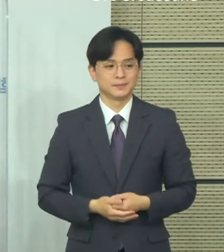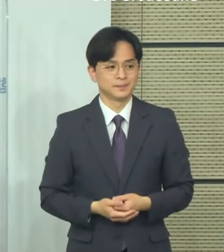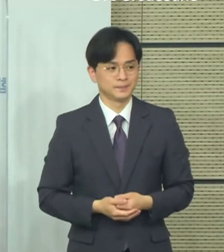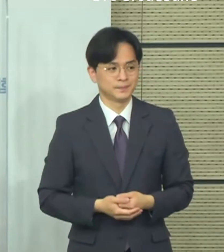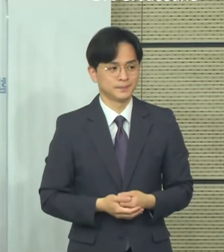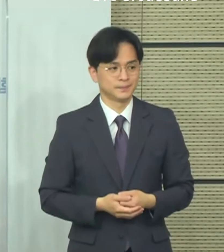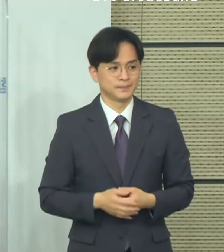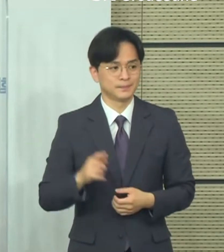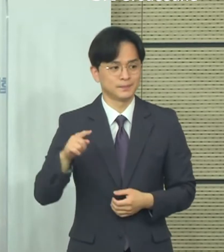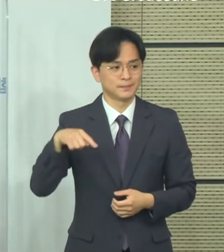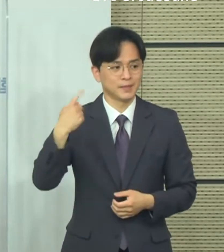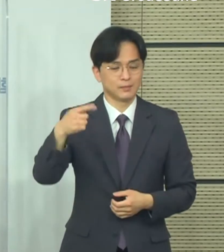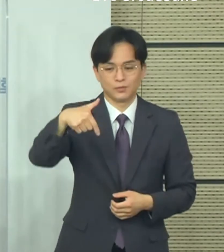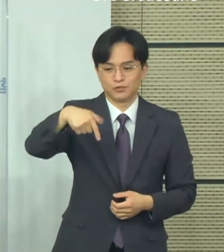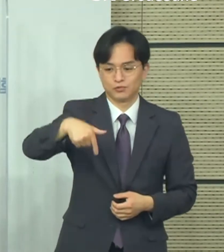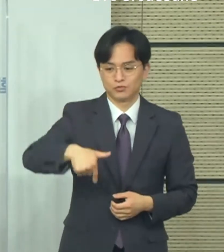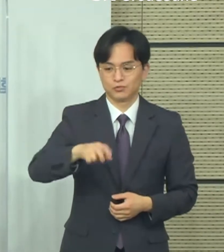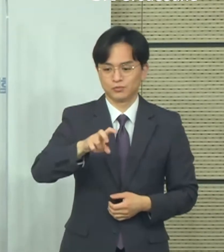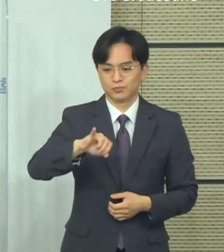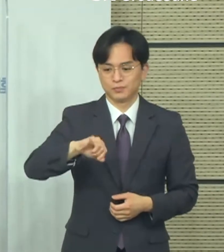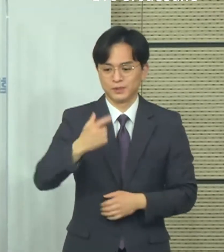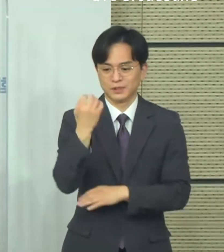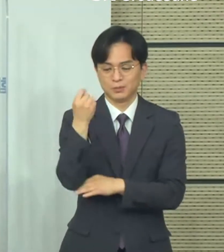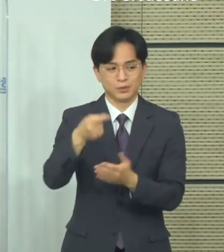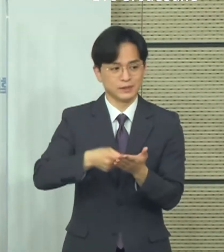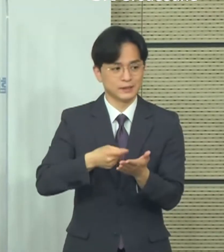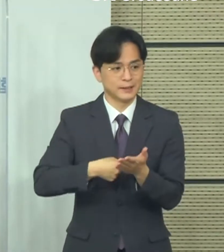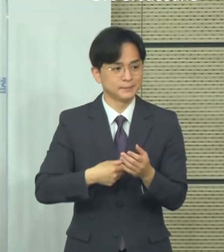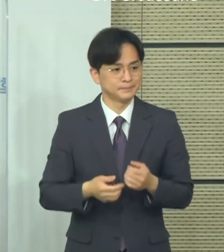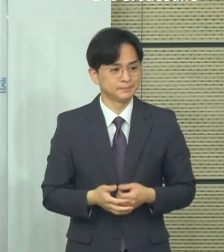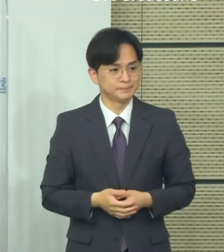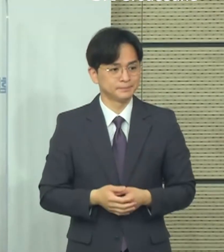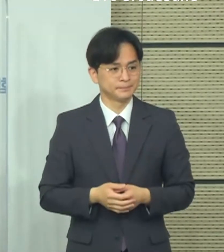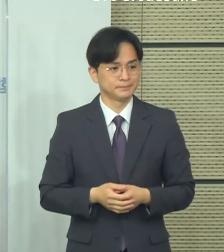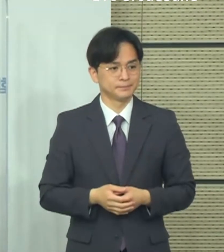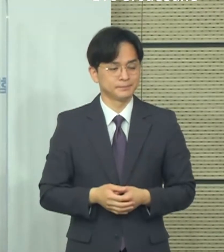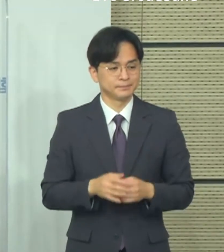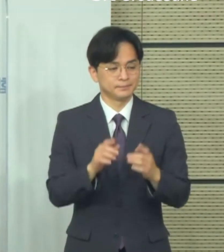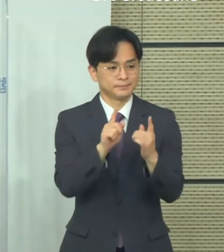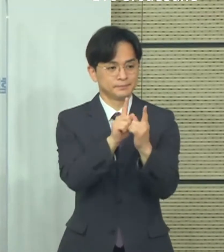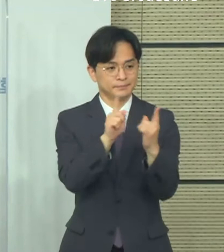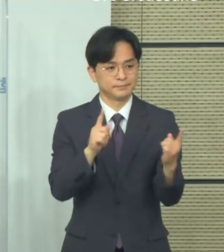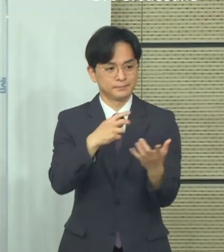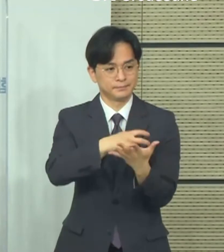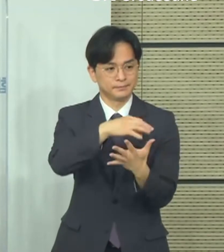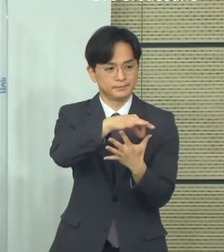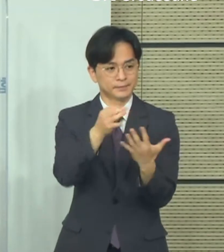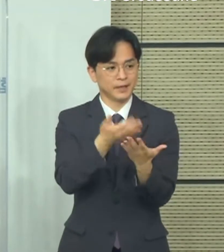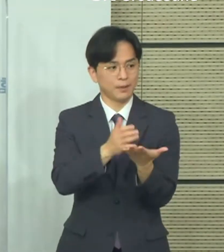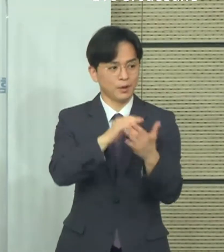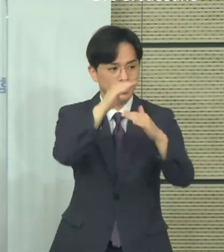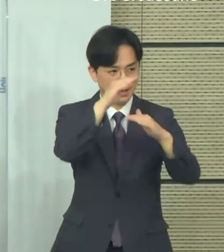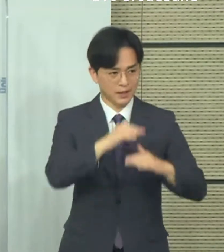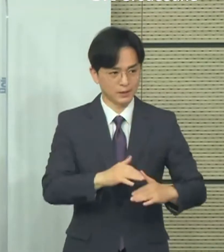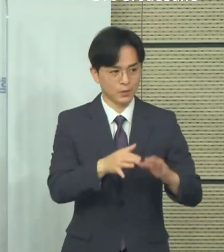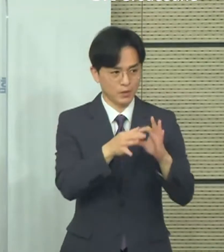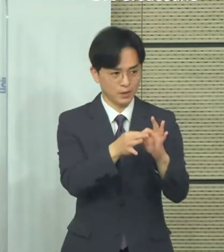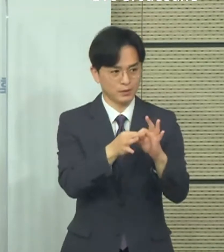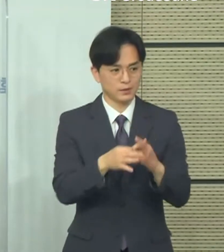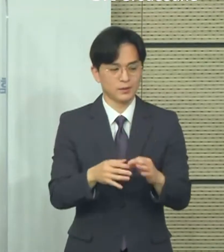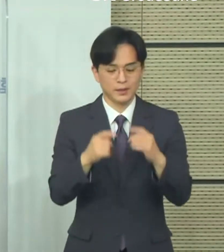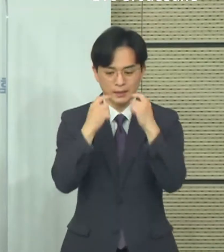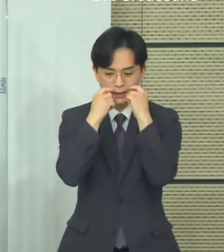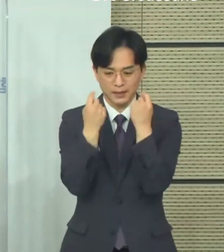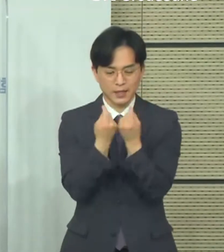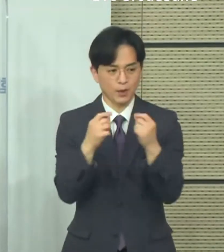국민일보 최혜슬 기자님 질의입니다. 지금 논의되는 개편안 내용과 관련해서 사적 모임 인원이 현재 4명에서